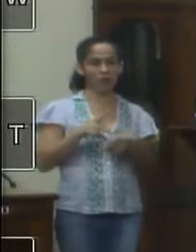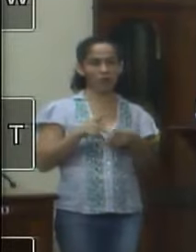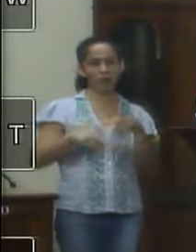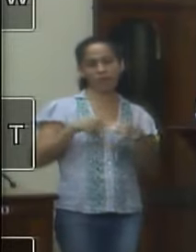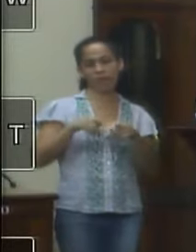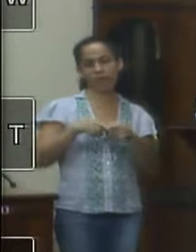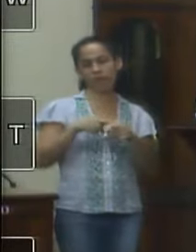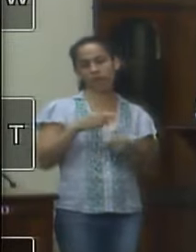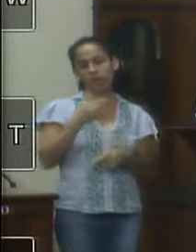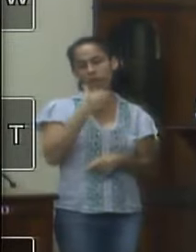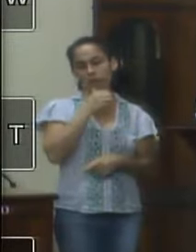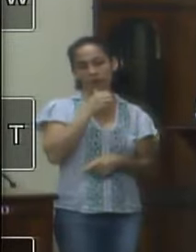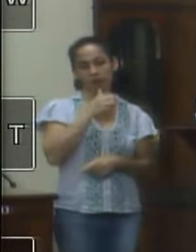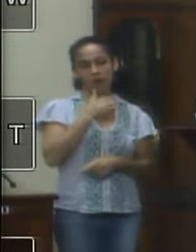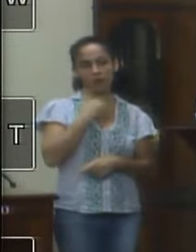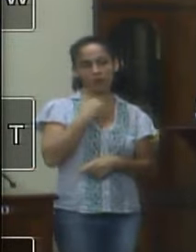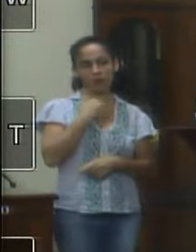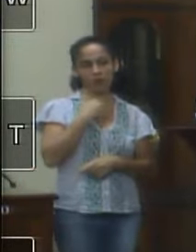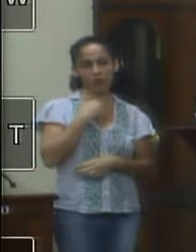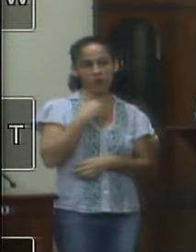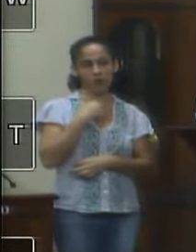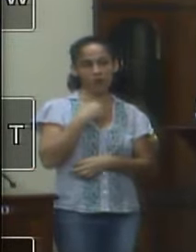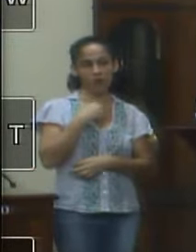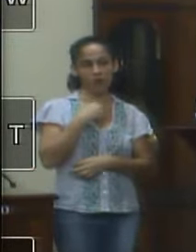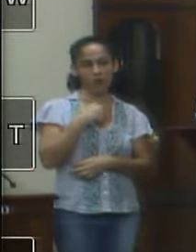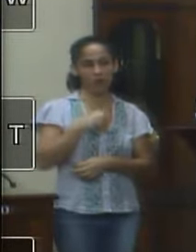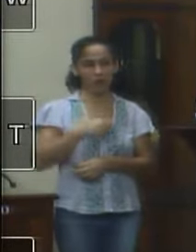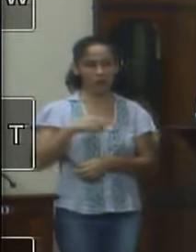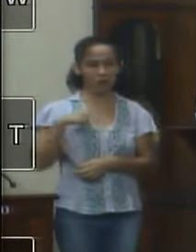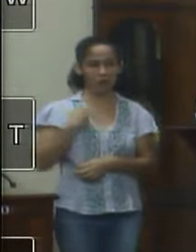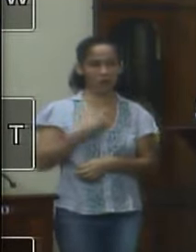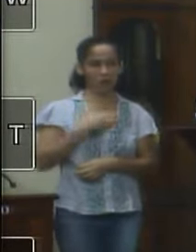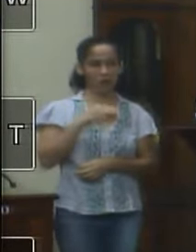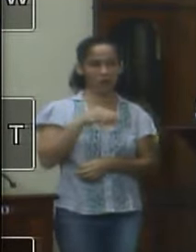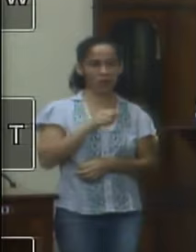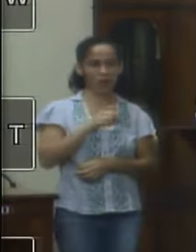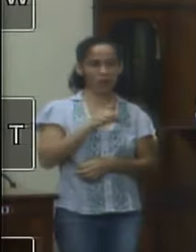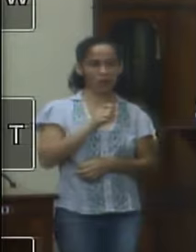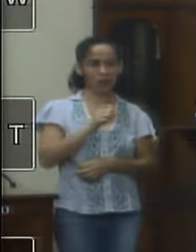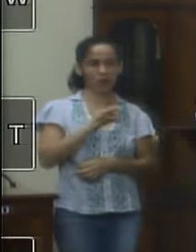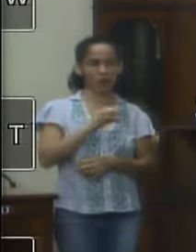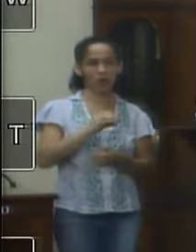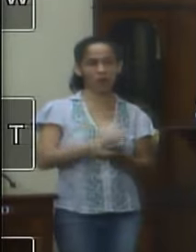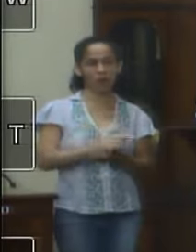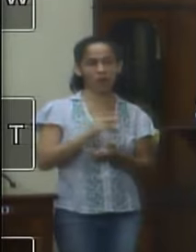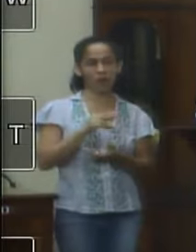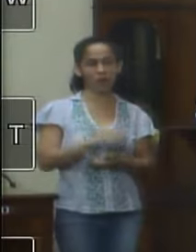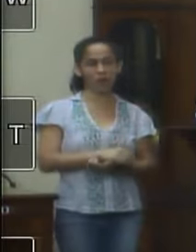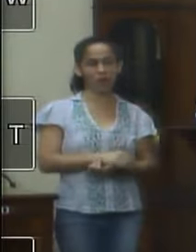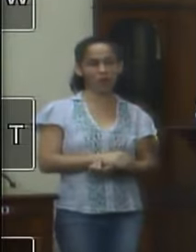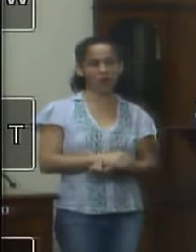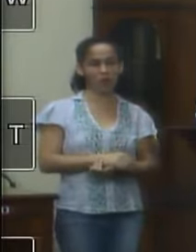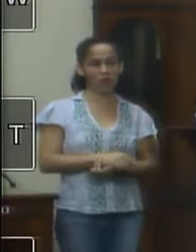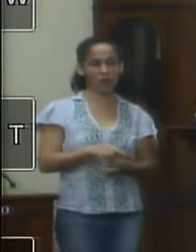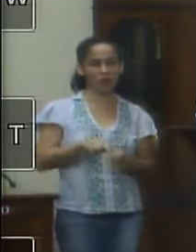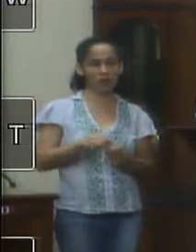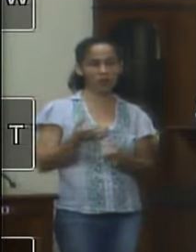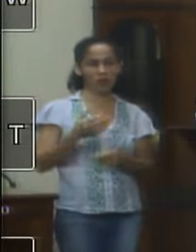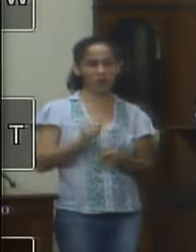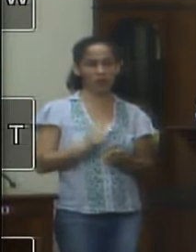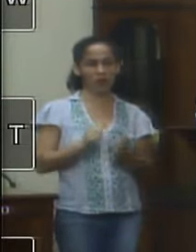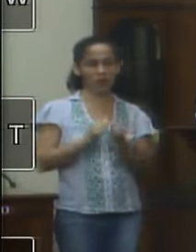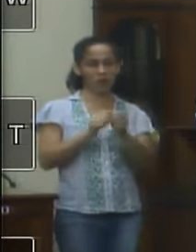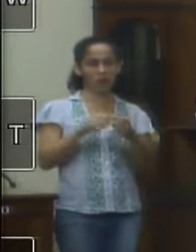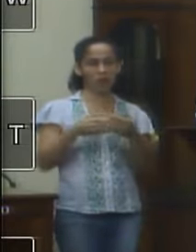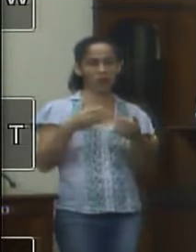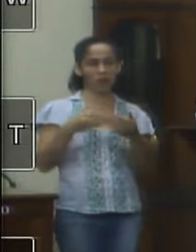ela de fato não pode tratar o nosso mandato dessa maneira e quem quiser me acompanhar seja bem